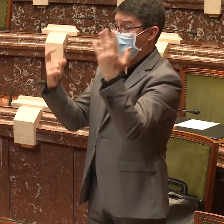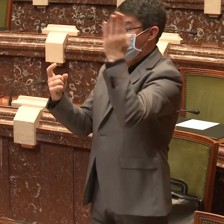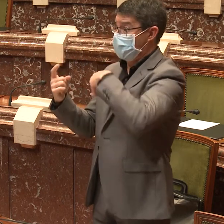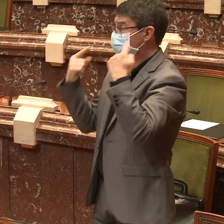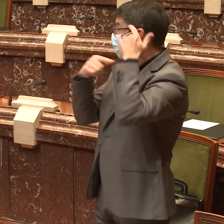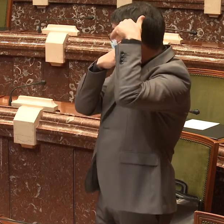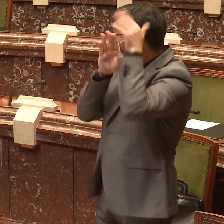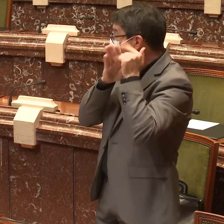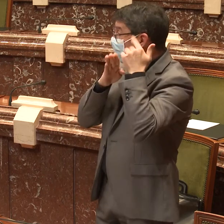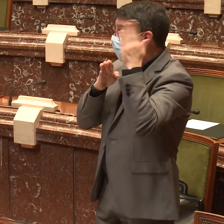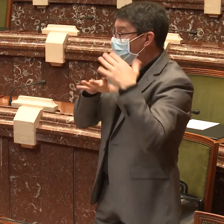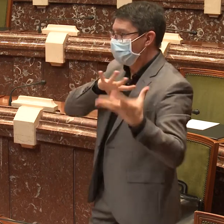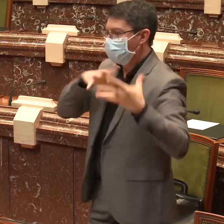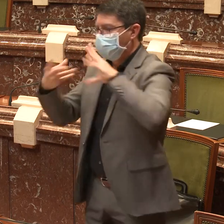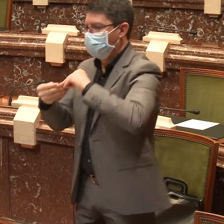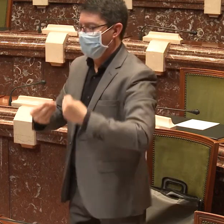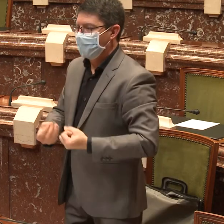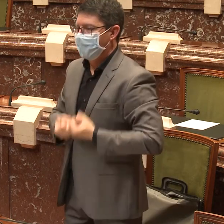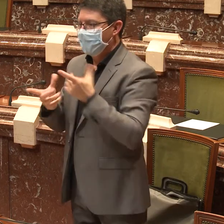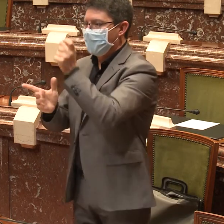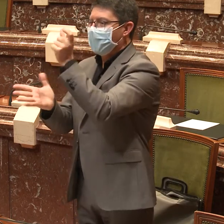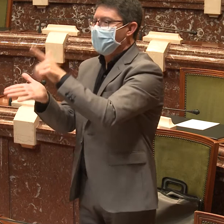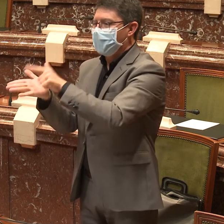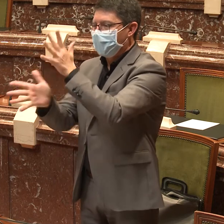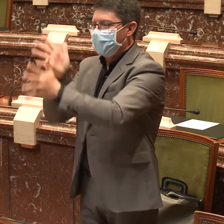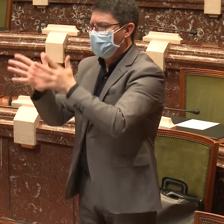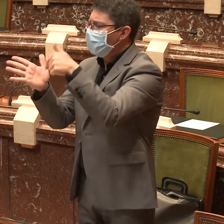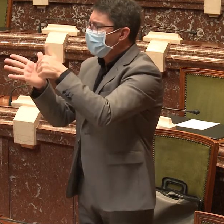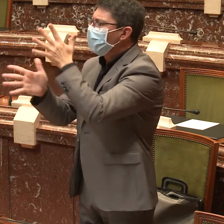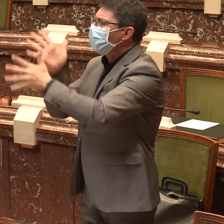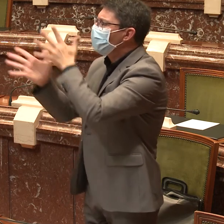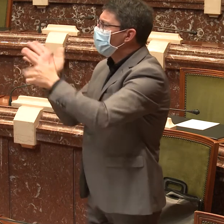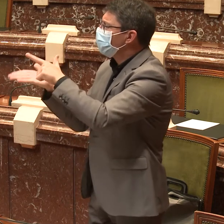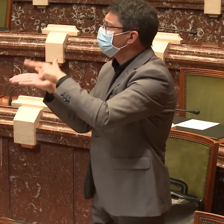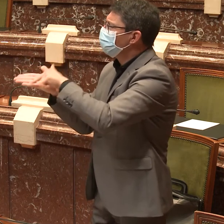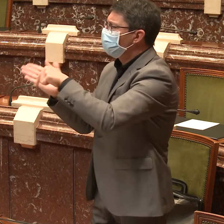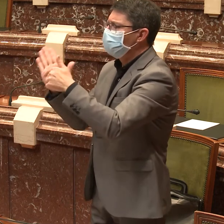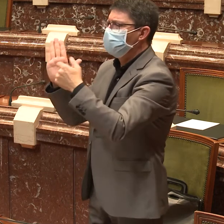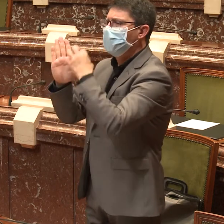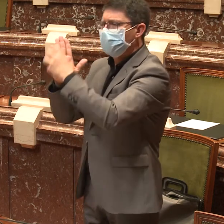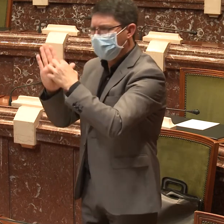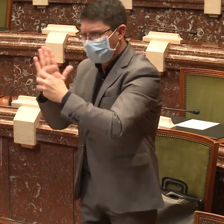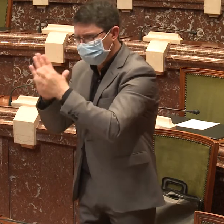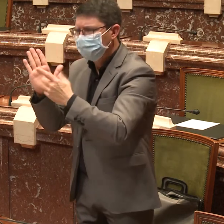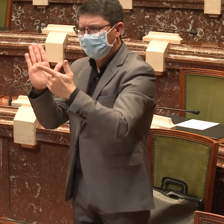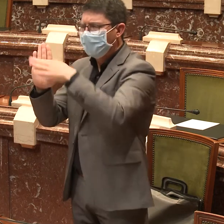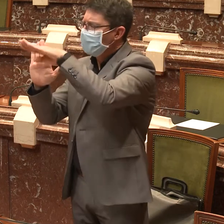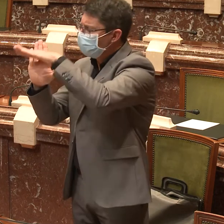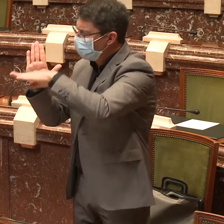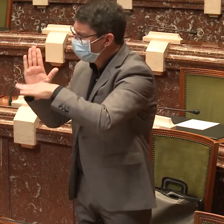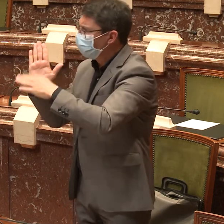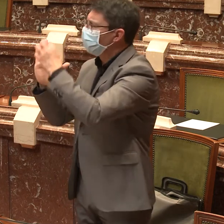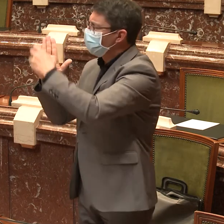la lengua de signos, que ha surgido como respuesta natural a la limitación sensorial de la sordera. Las lenguas de signos,